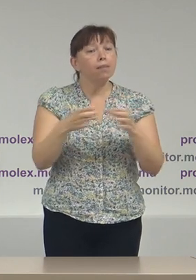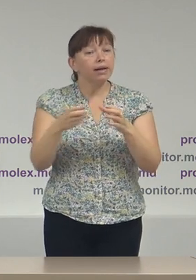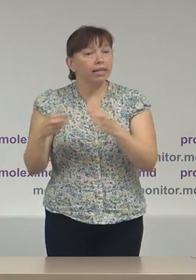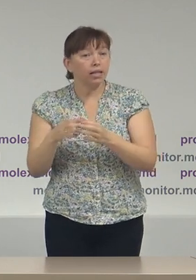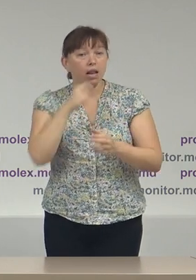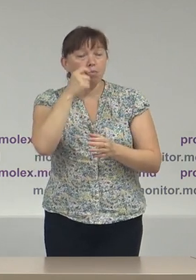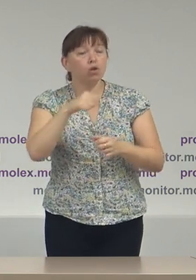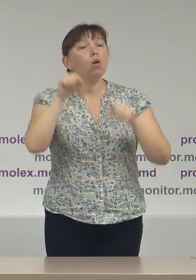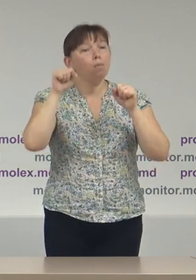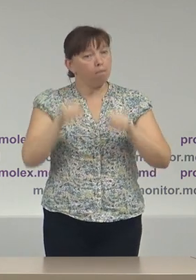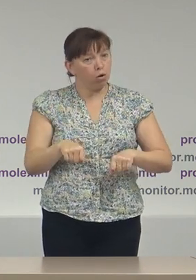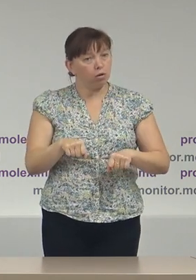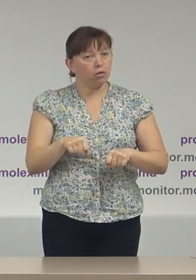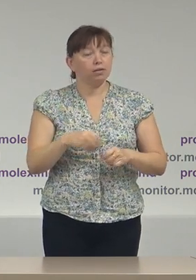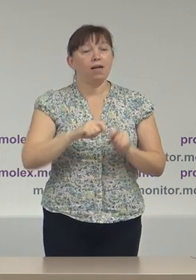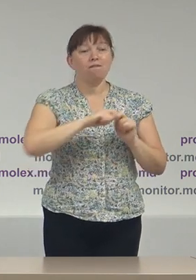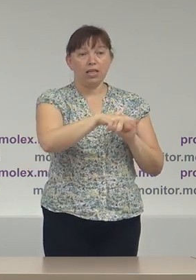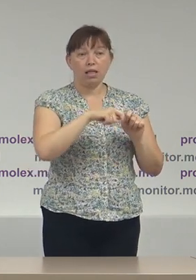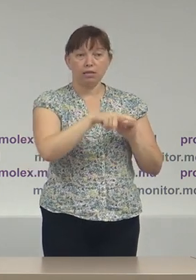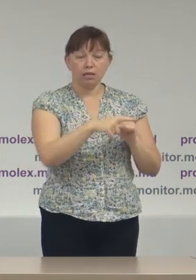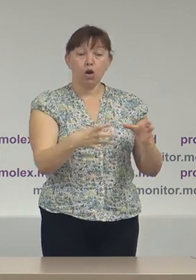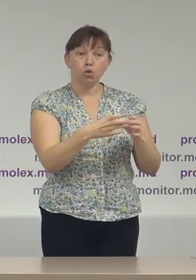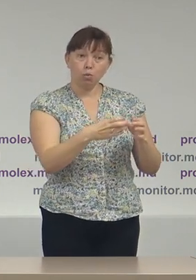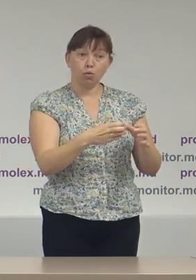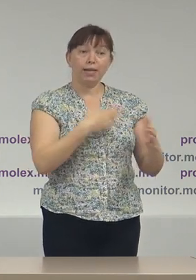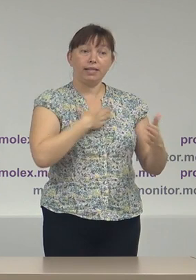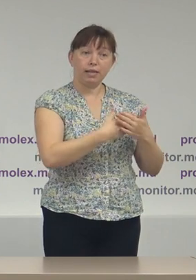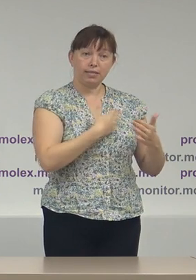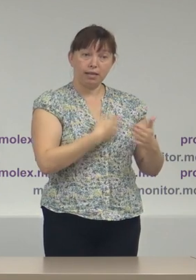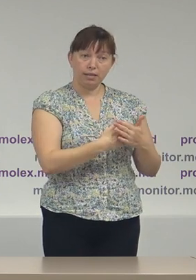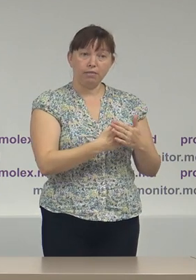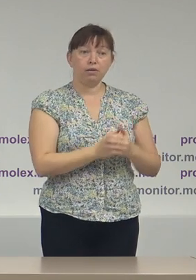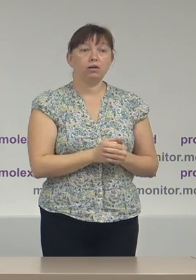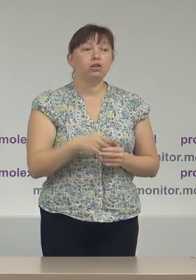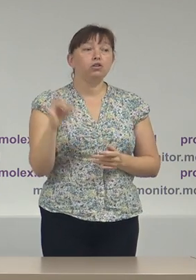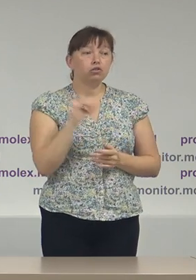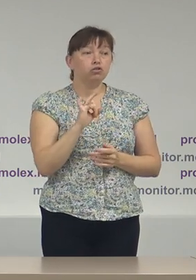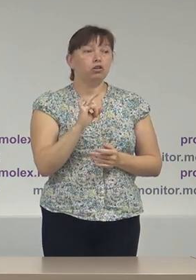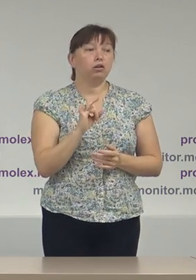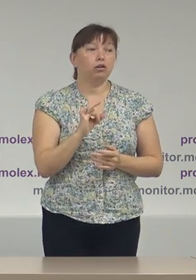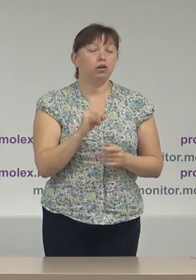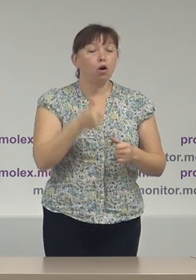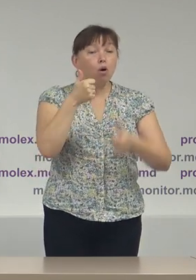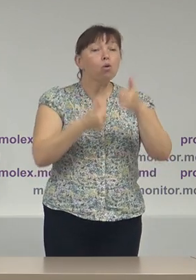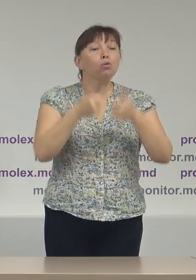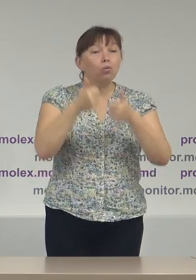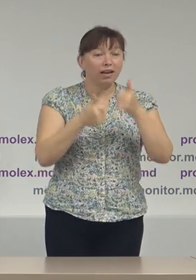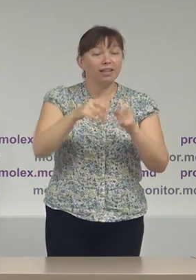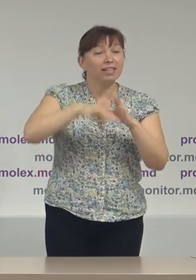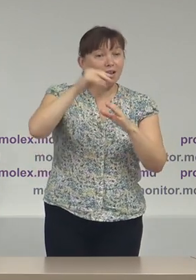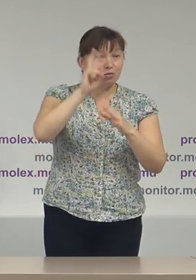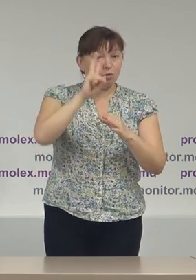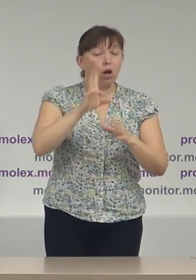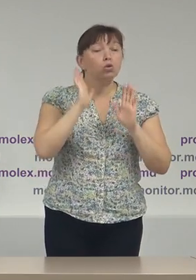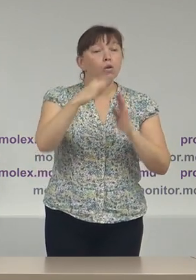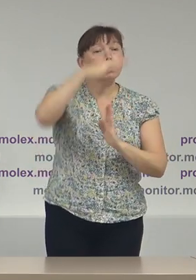politice pot finanța grupurile de inițiativă și concurenții electorali, doar